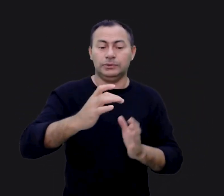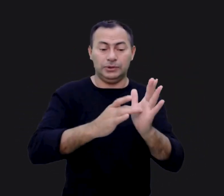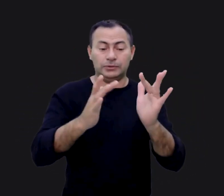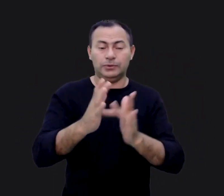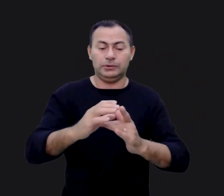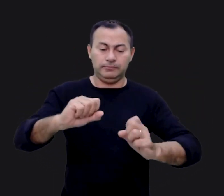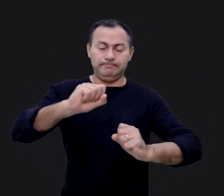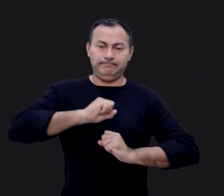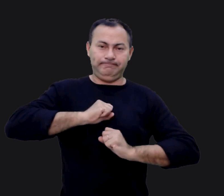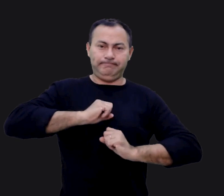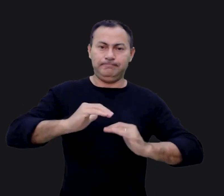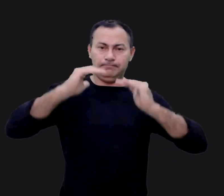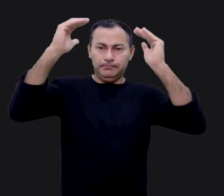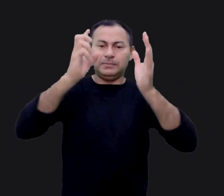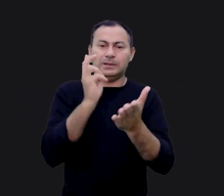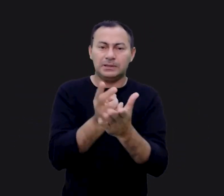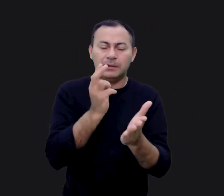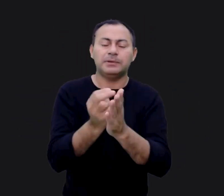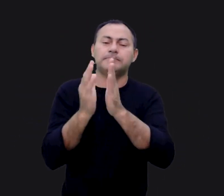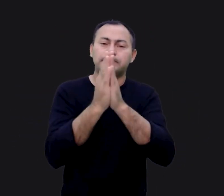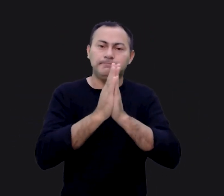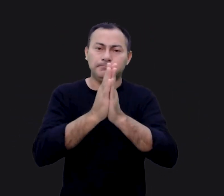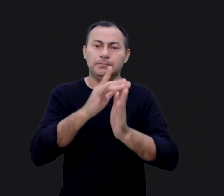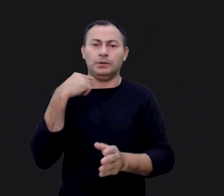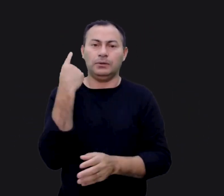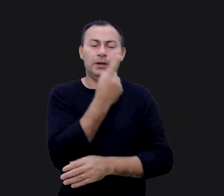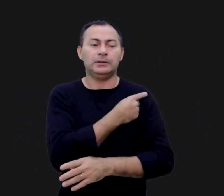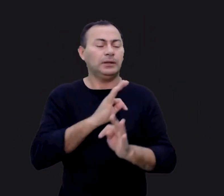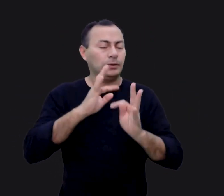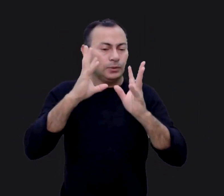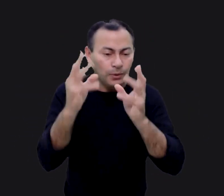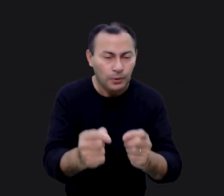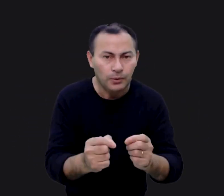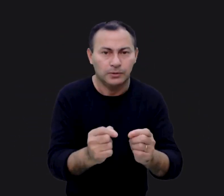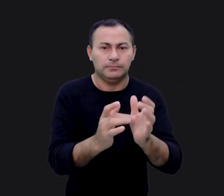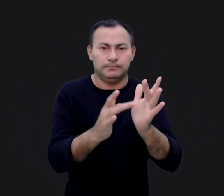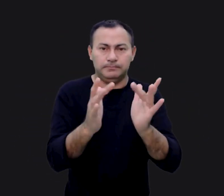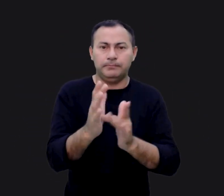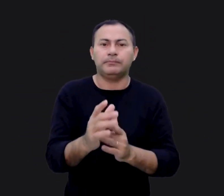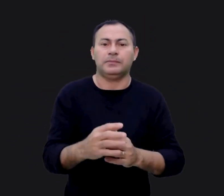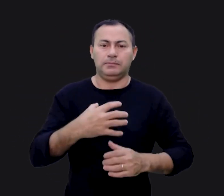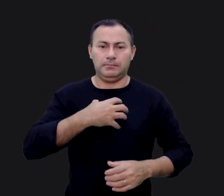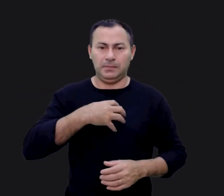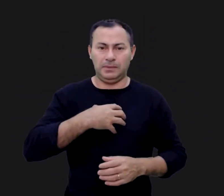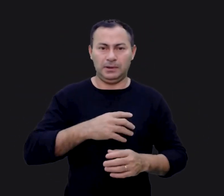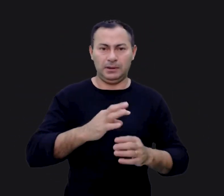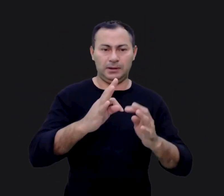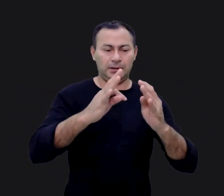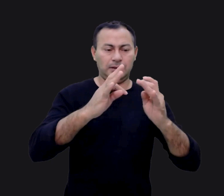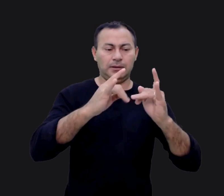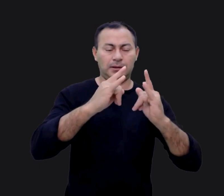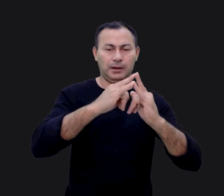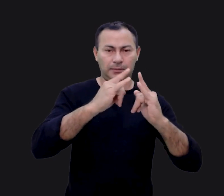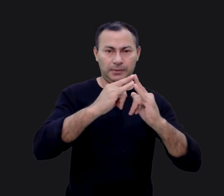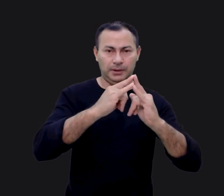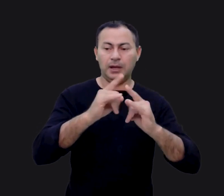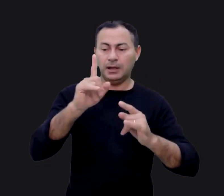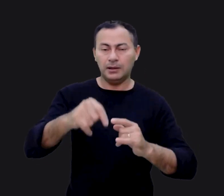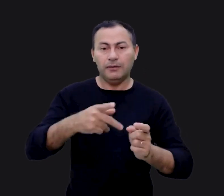sumo sacerdote que sempre intercede por nós. Tudo era sobre Ele. Todo o esquema ou padrão do tabernáculo era sobre o nosso